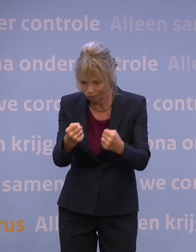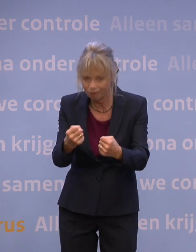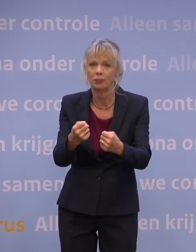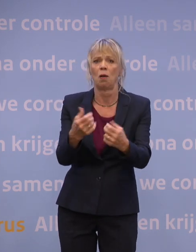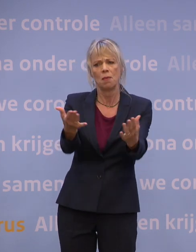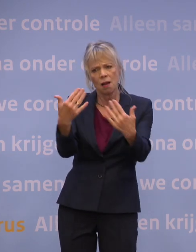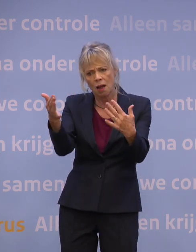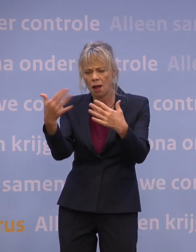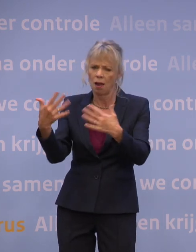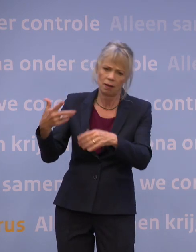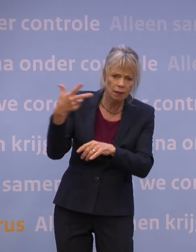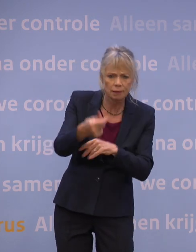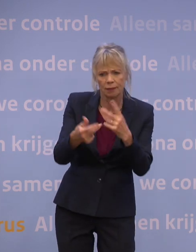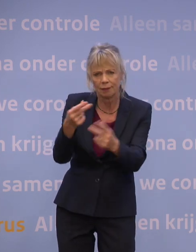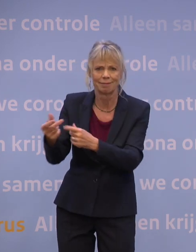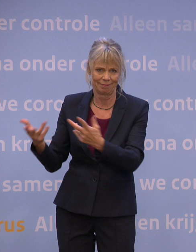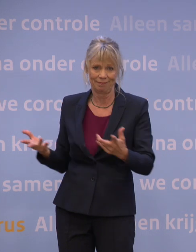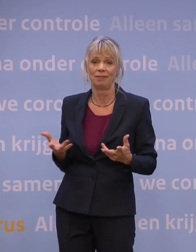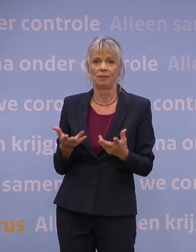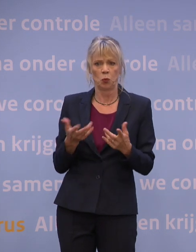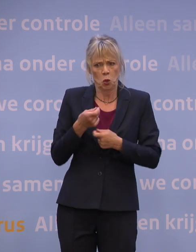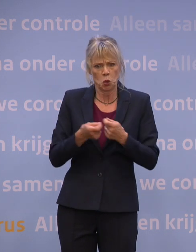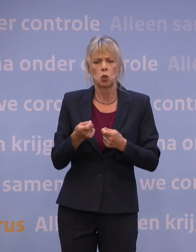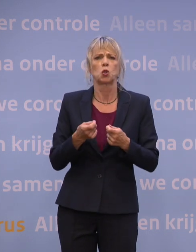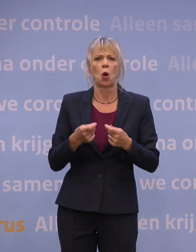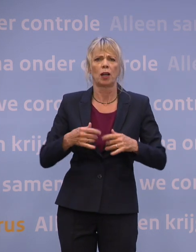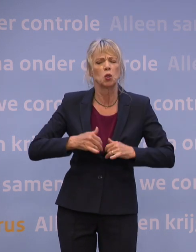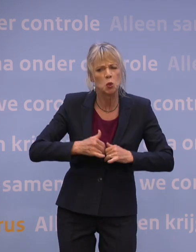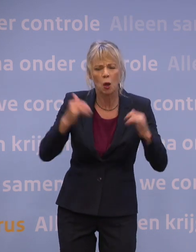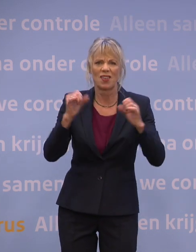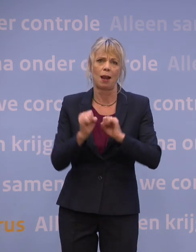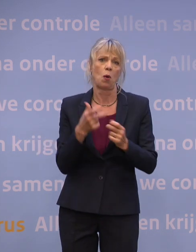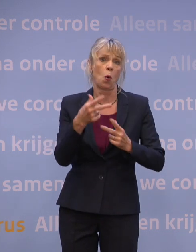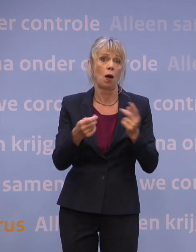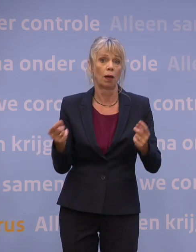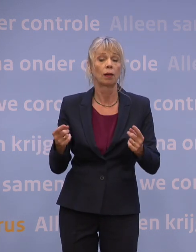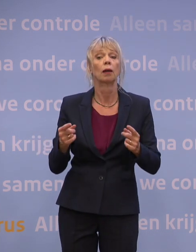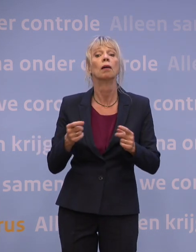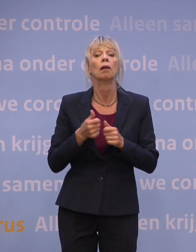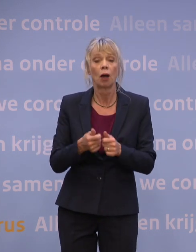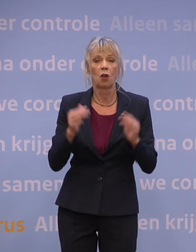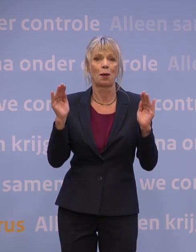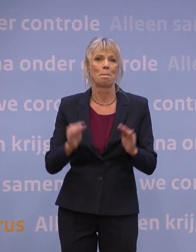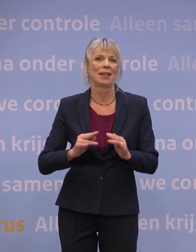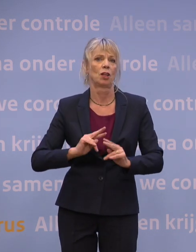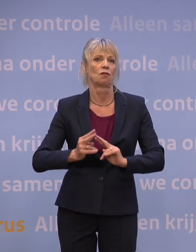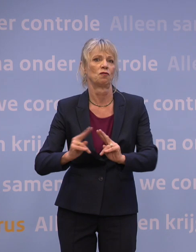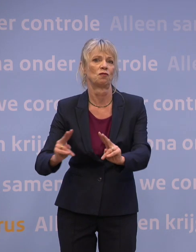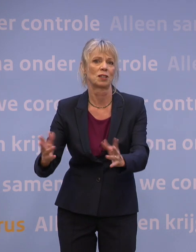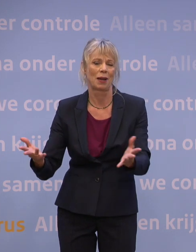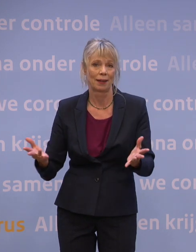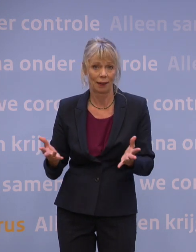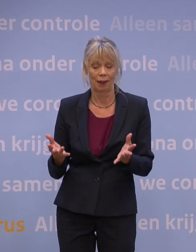vaccinatiegraad bereikt. Want dat zorgt ervoor dat je ook minder verspreiding krijgt. Ook van die Delta-variant, die iets